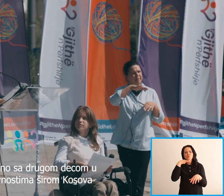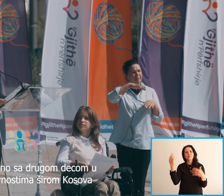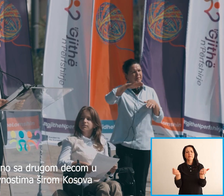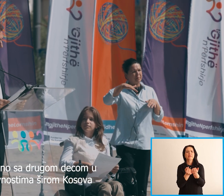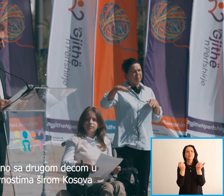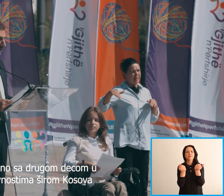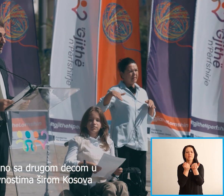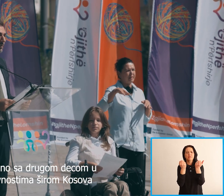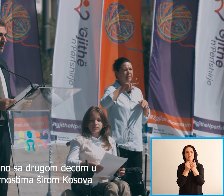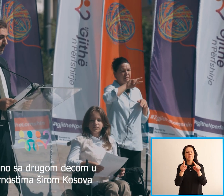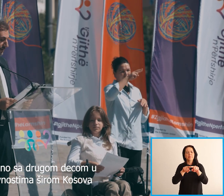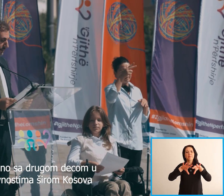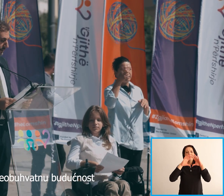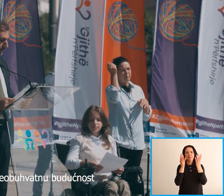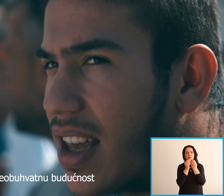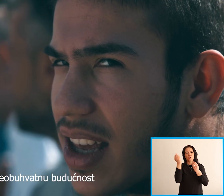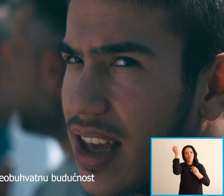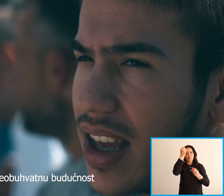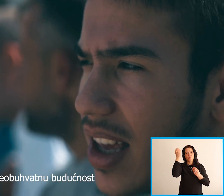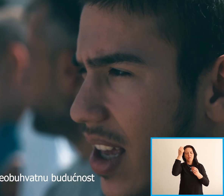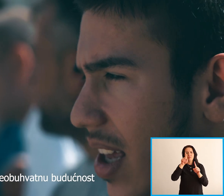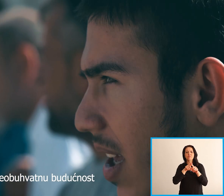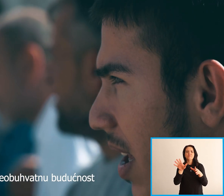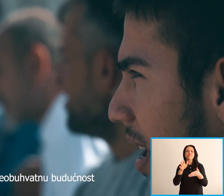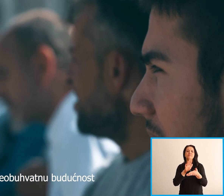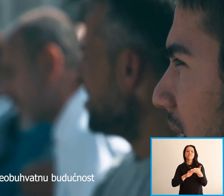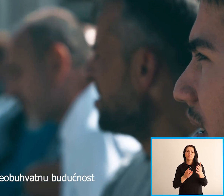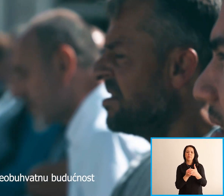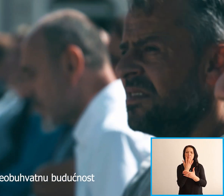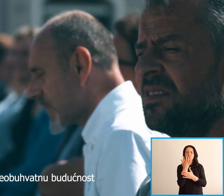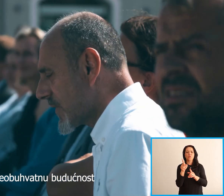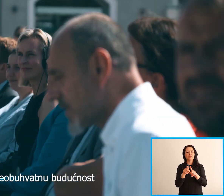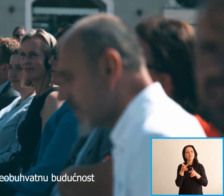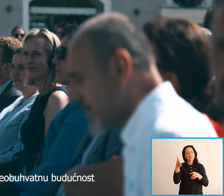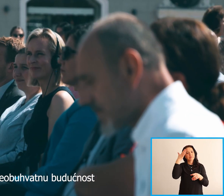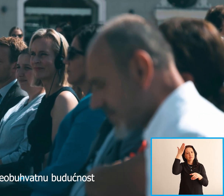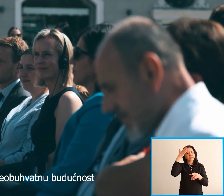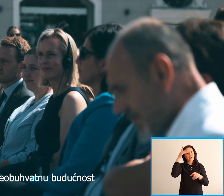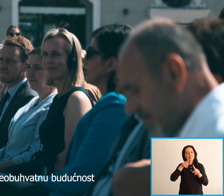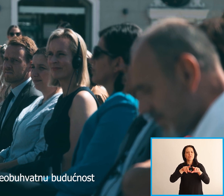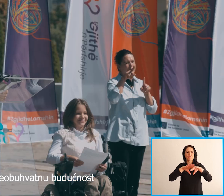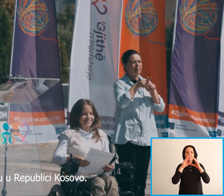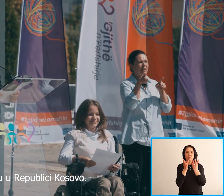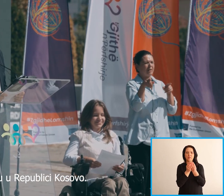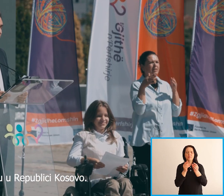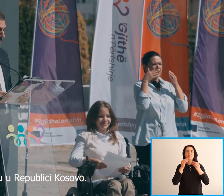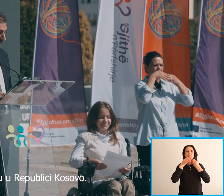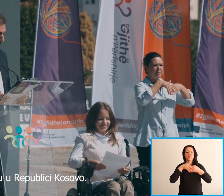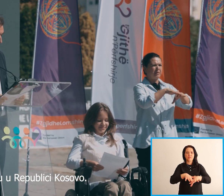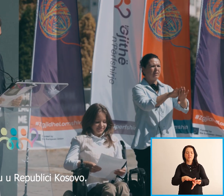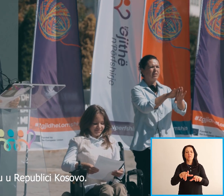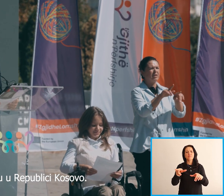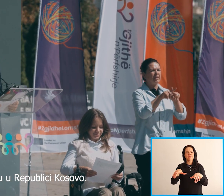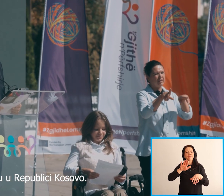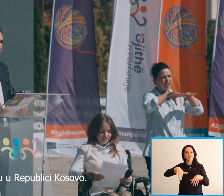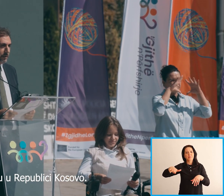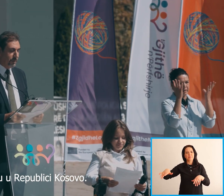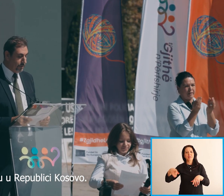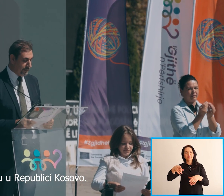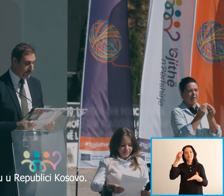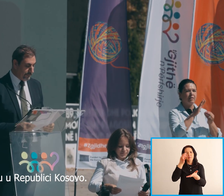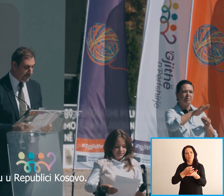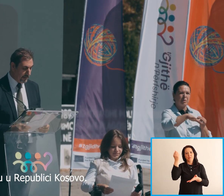aktivitetet mëmbarë Kosovën Për të këjuar një të ardhne gjithë përshqishtë dhe për gjithë të mitë në